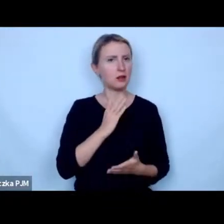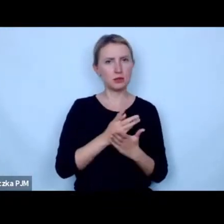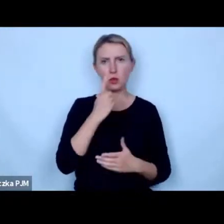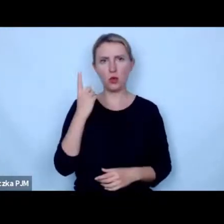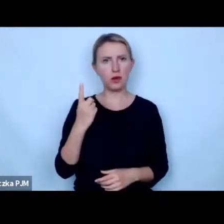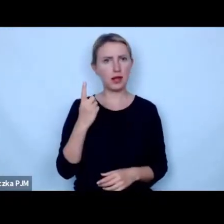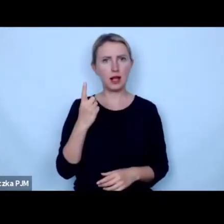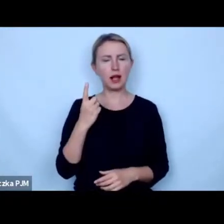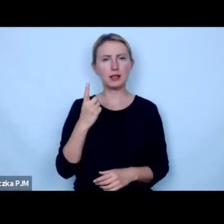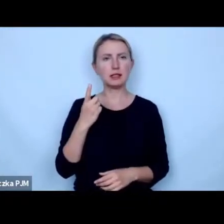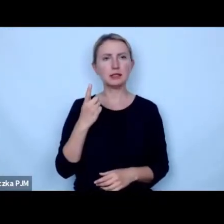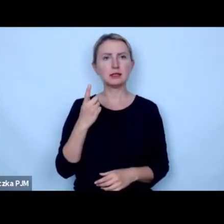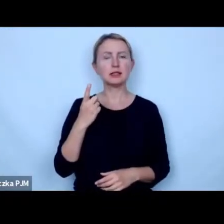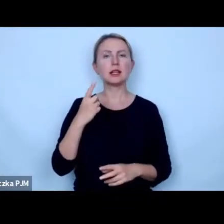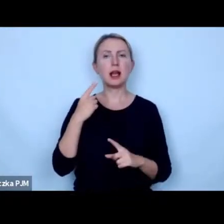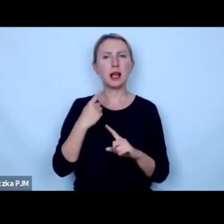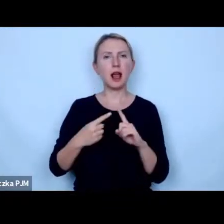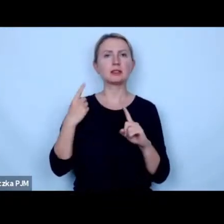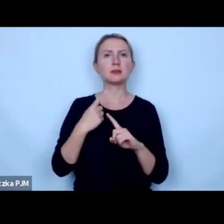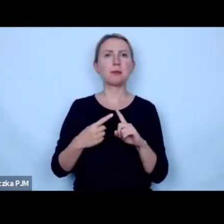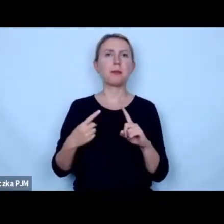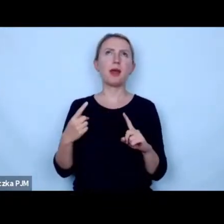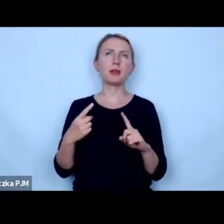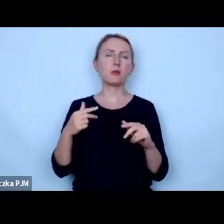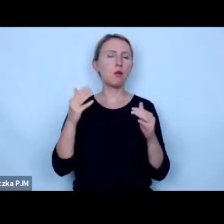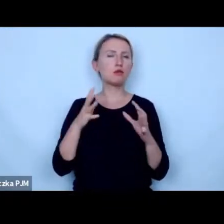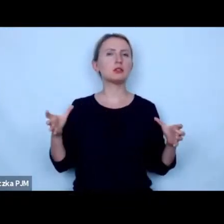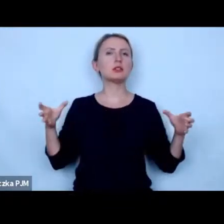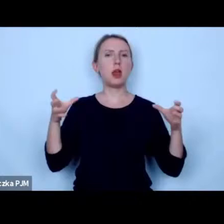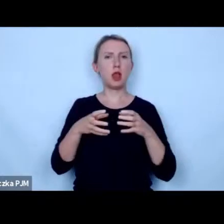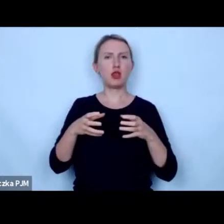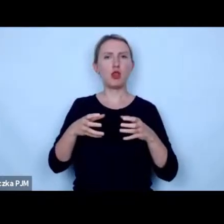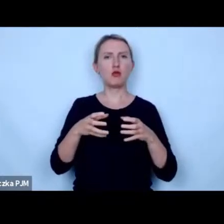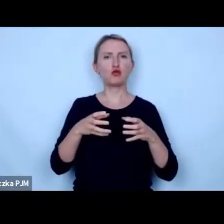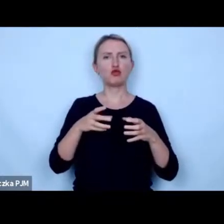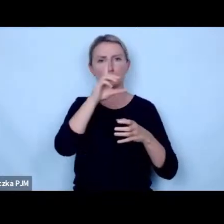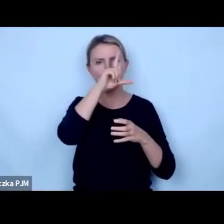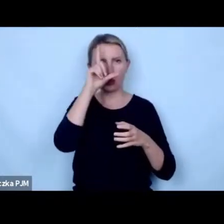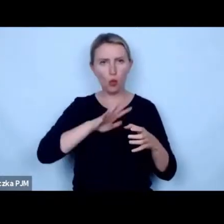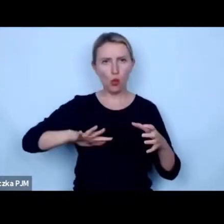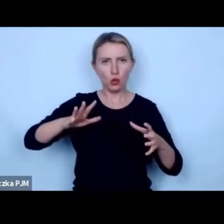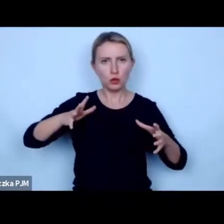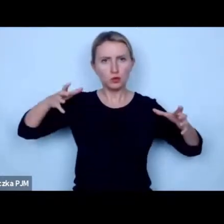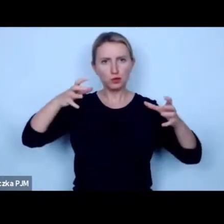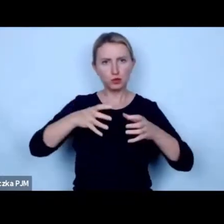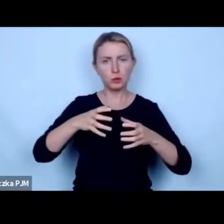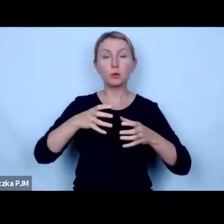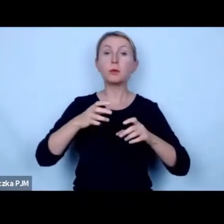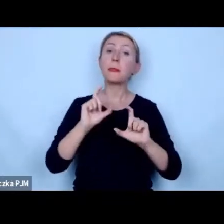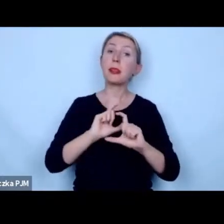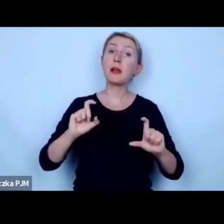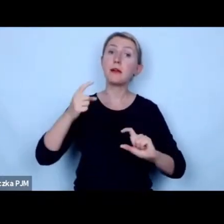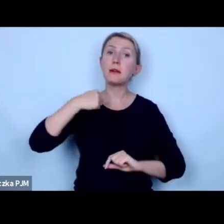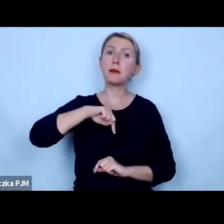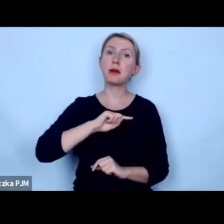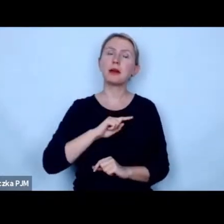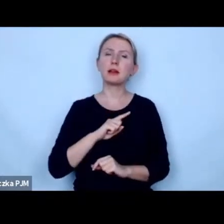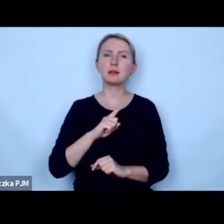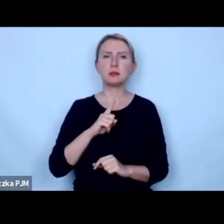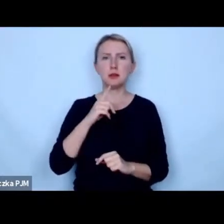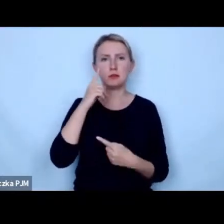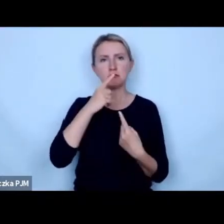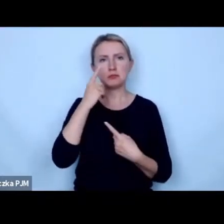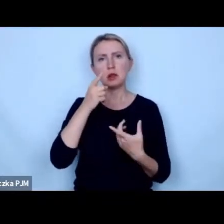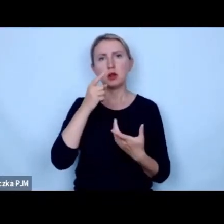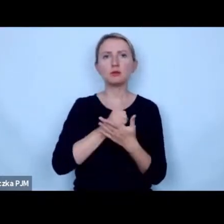aspektem który może zjednoczyć ludzi ponieważ w momencie kiedy podchodzimy do kwestii